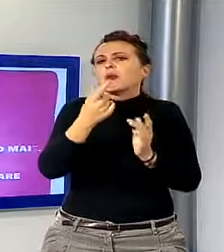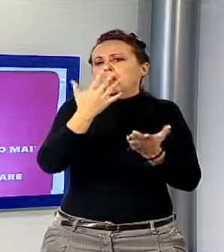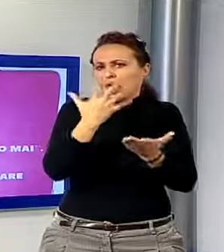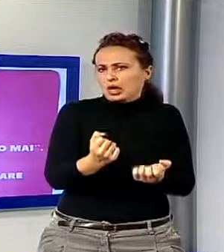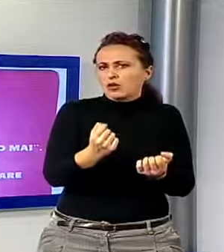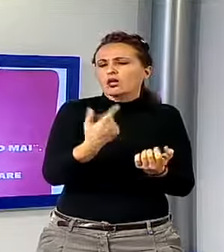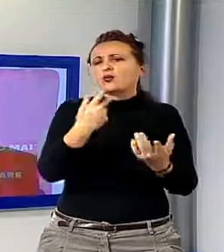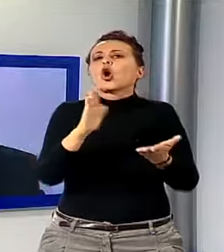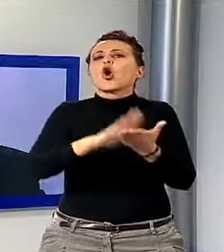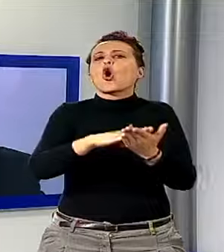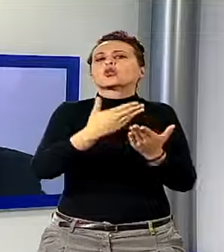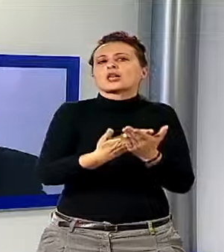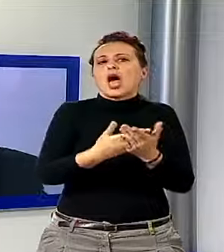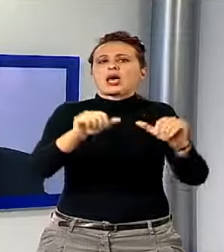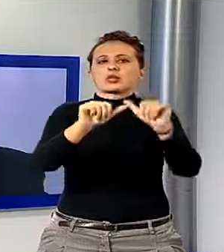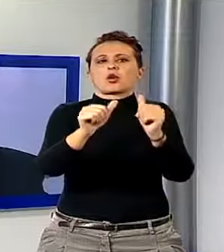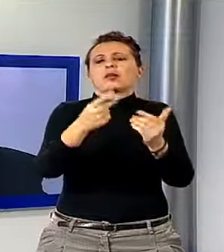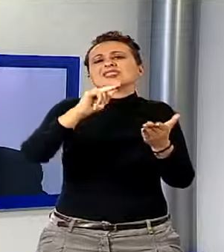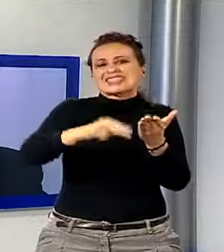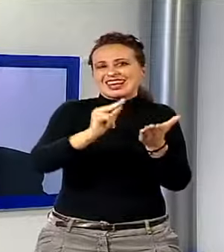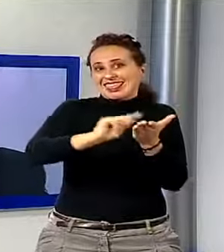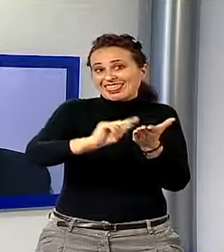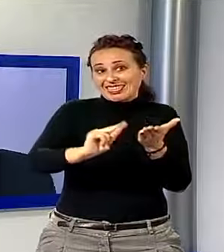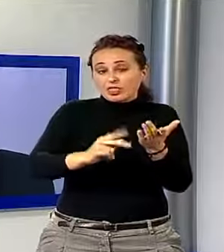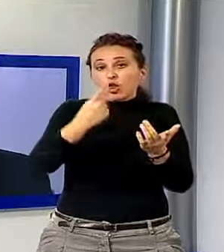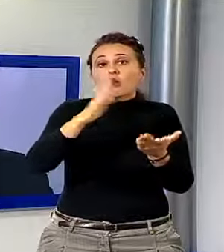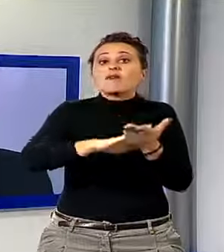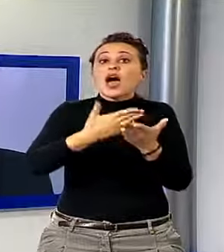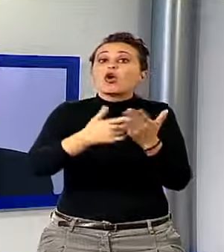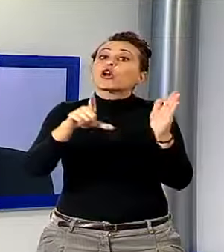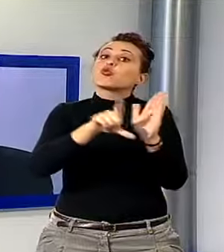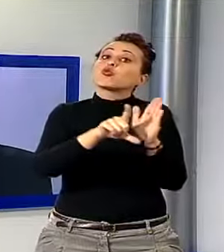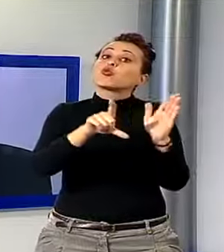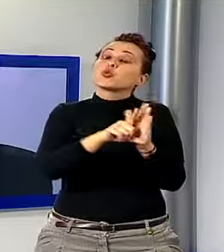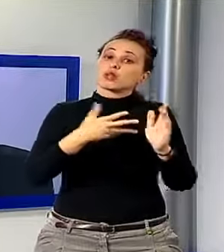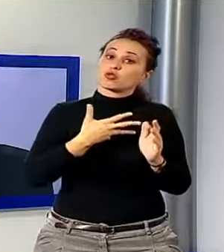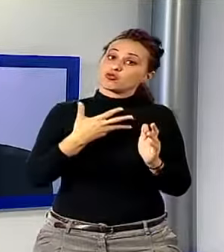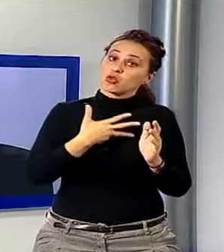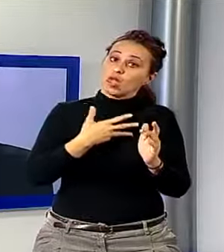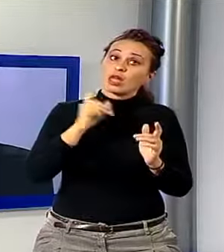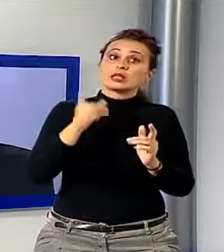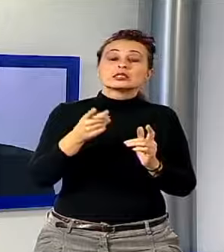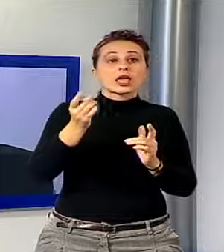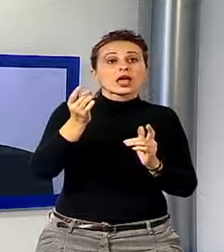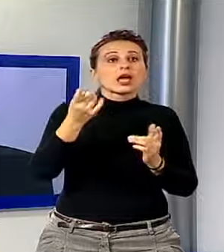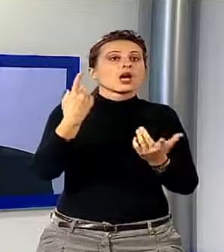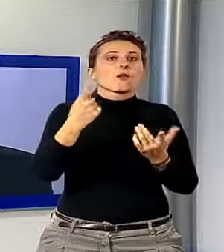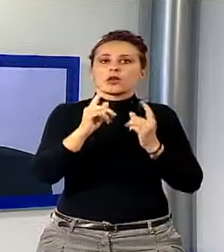contratti in forma scritta che abbiano un valore giuridico e quindi anche in caso di inadempienza